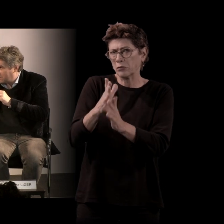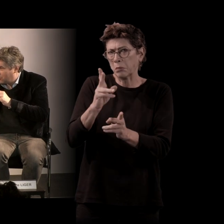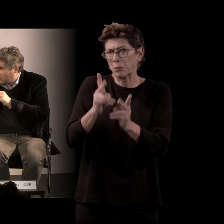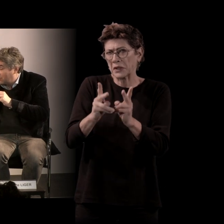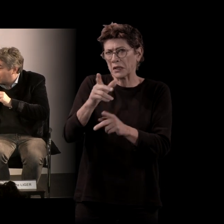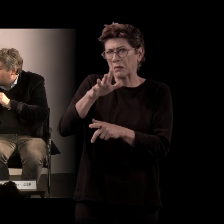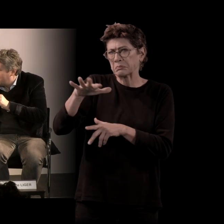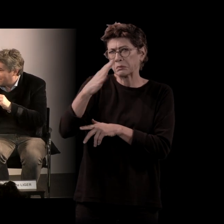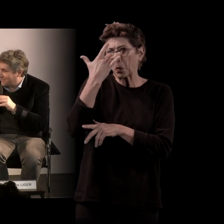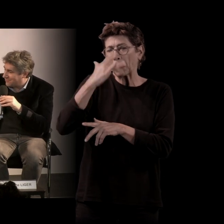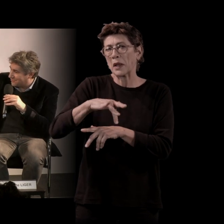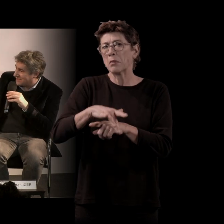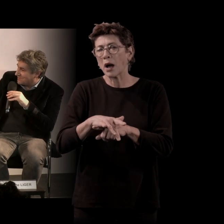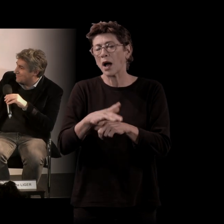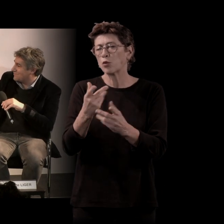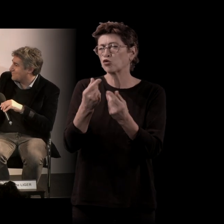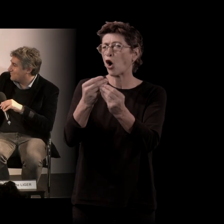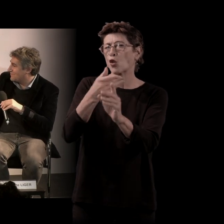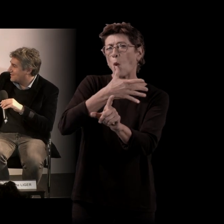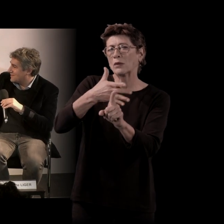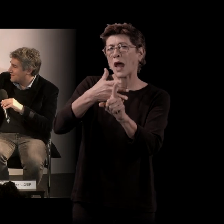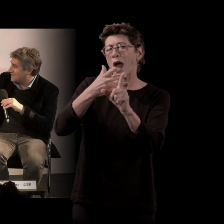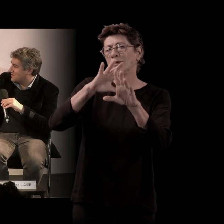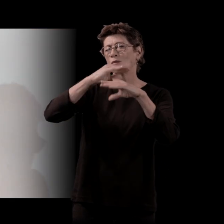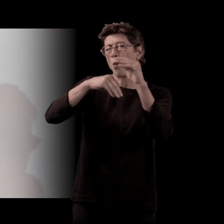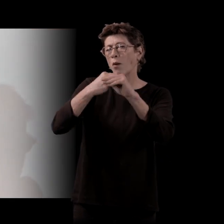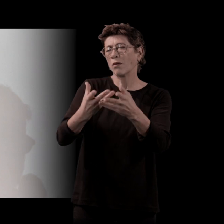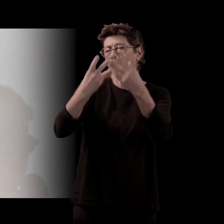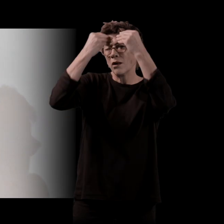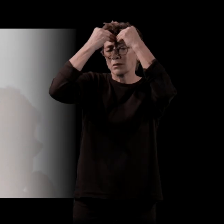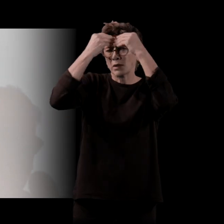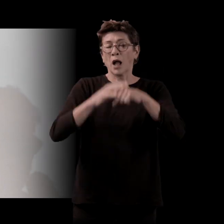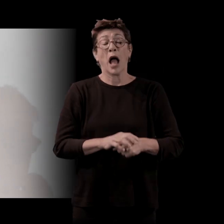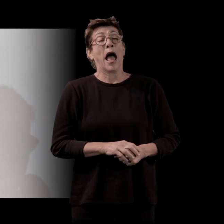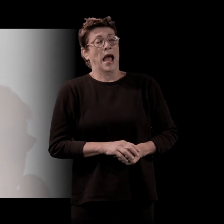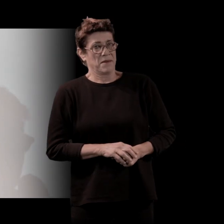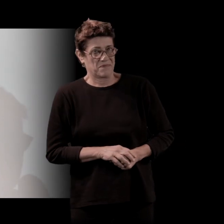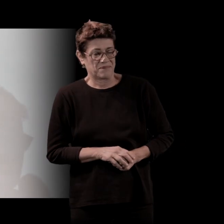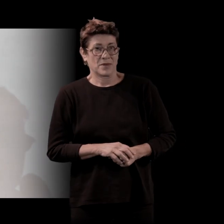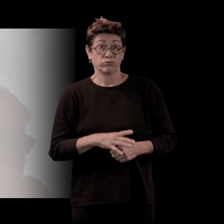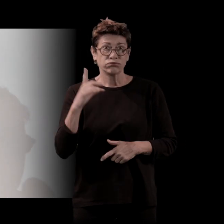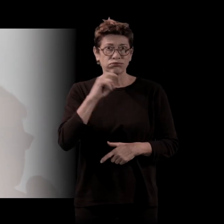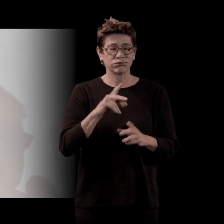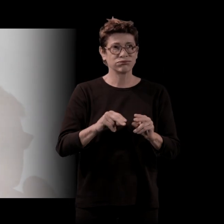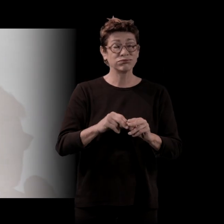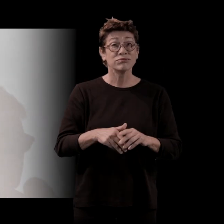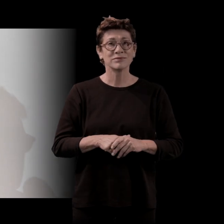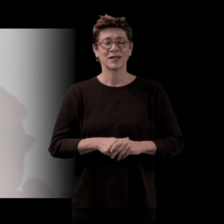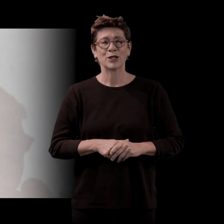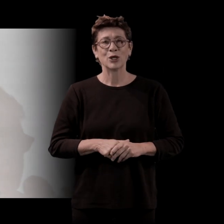peu son univers en tête. Ah, alors ça, j'ai toujours beaucoup de mal, mais une petite vallée dans les Vosges, la dernière